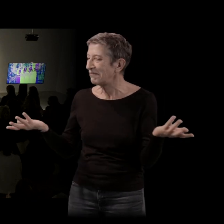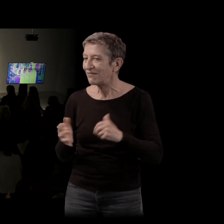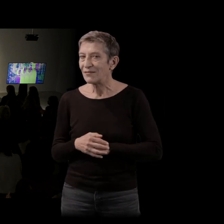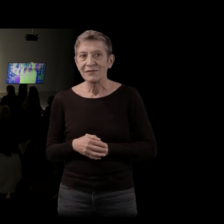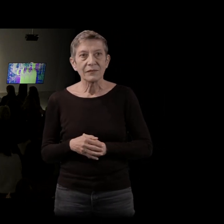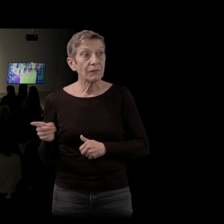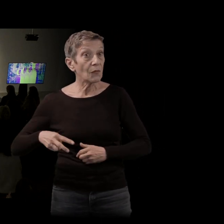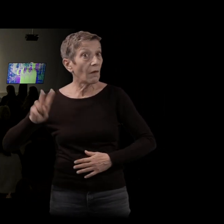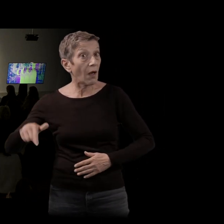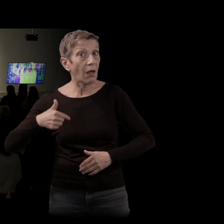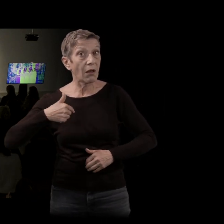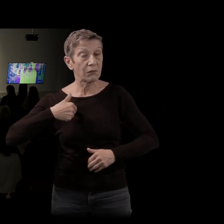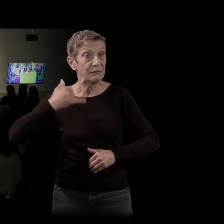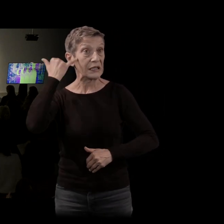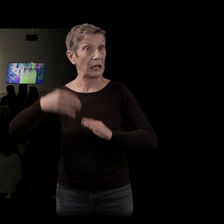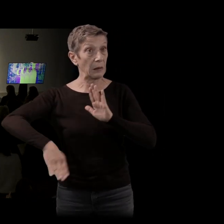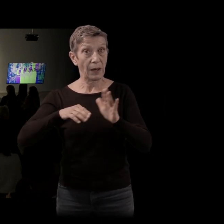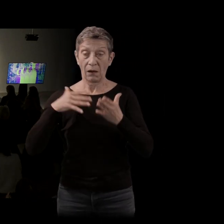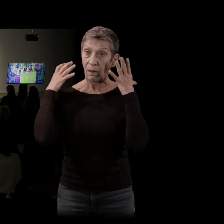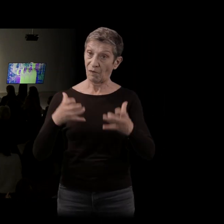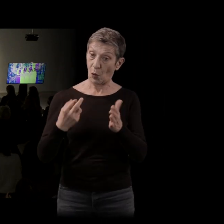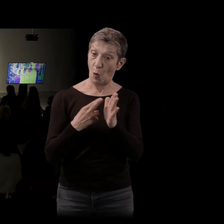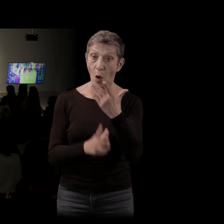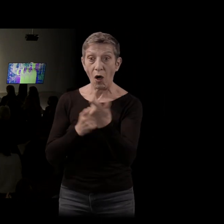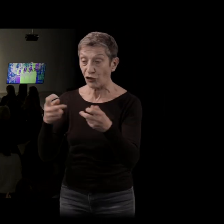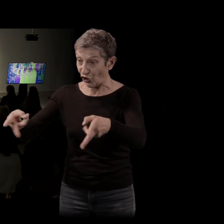pas du tout parti pour faire un roman générationnel. Il a été taxé ? Bien sûr.